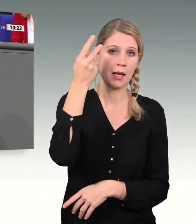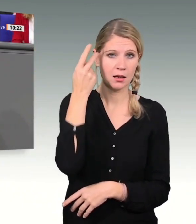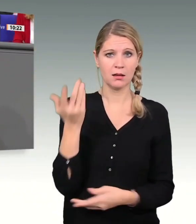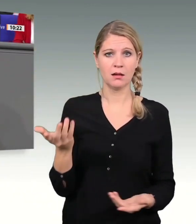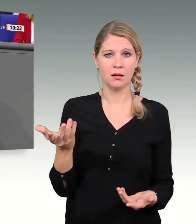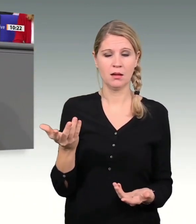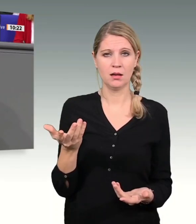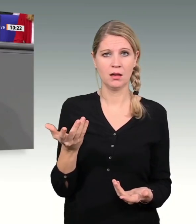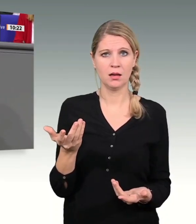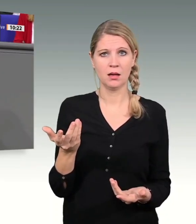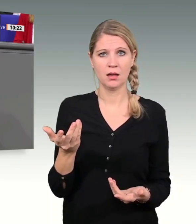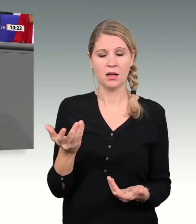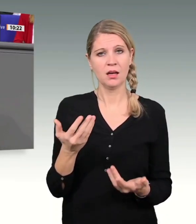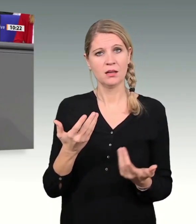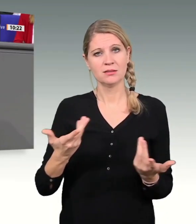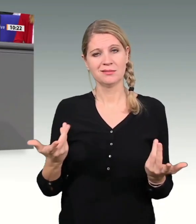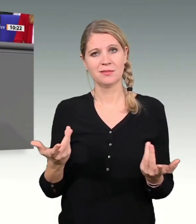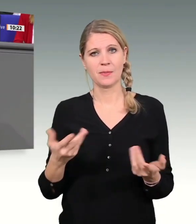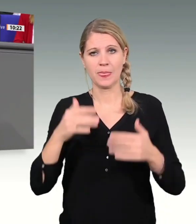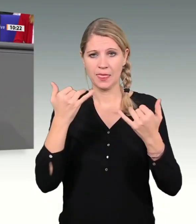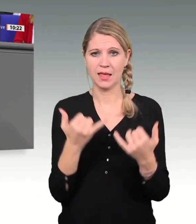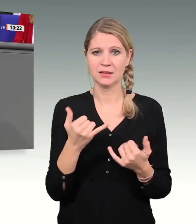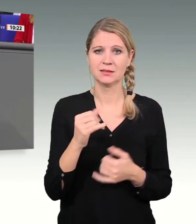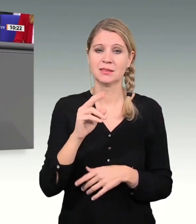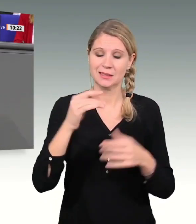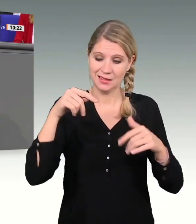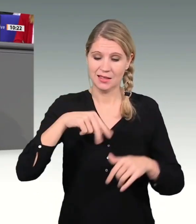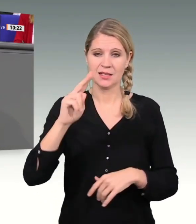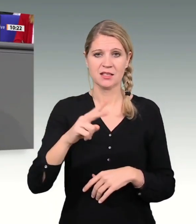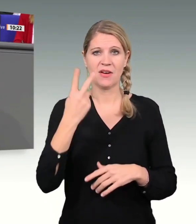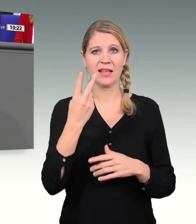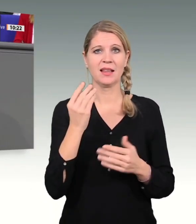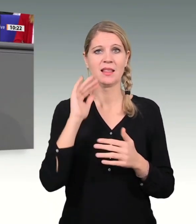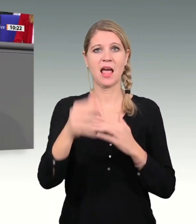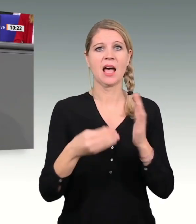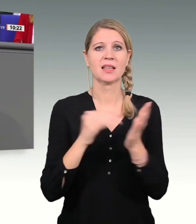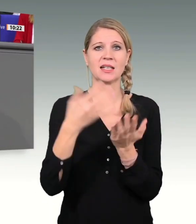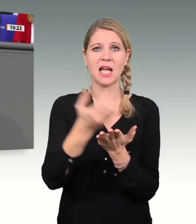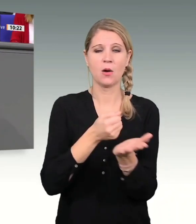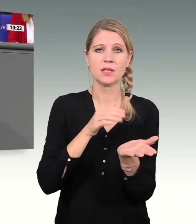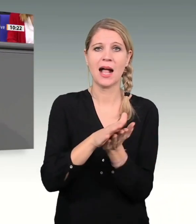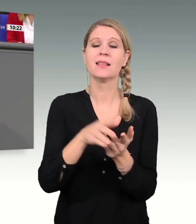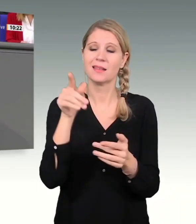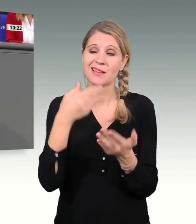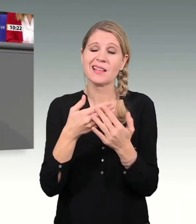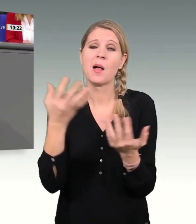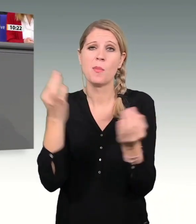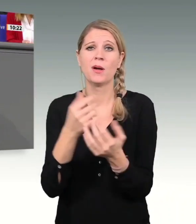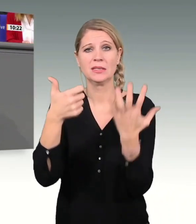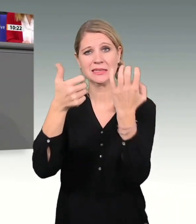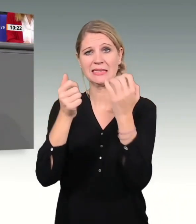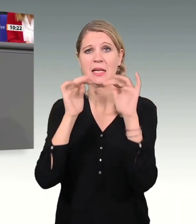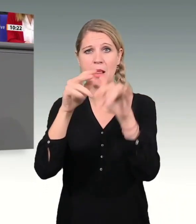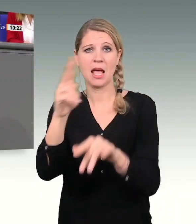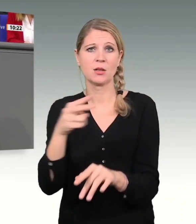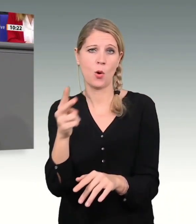wir hier mit dem vorgelegten zweiten Nachtragshaushalt diese 60 Milliarden Euro, die wir in den Energie- und dann